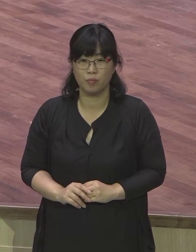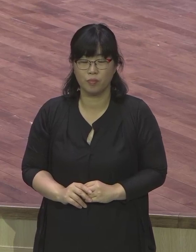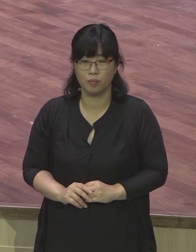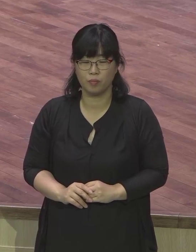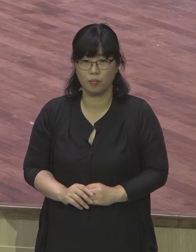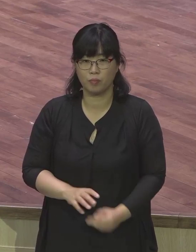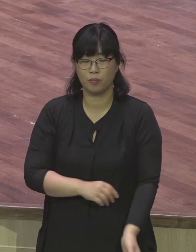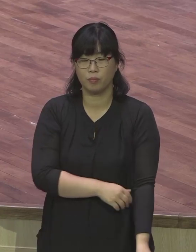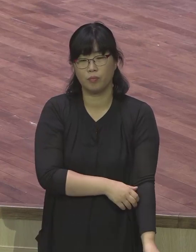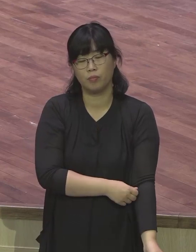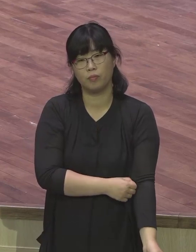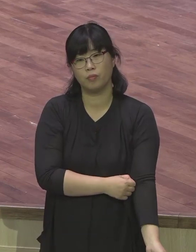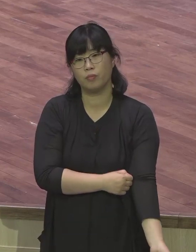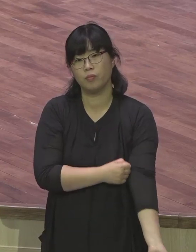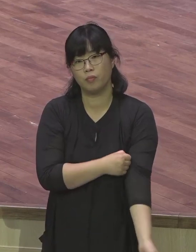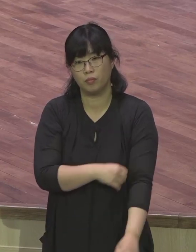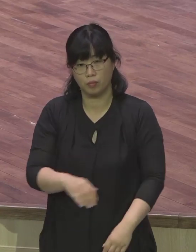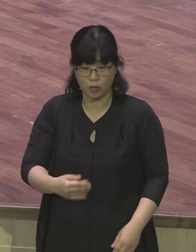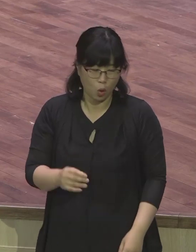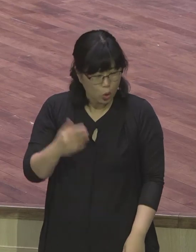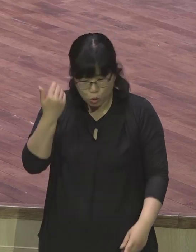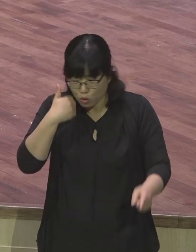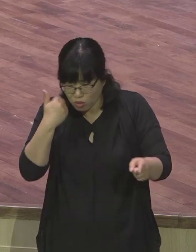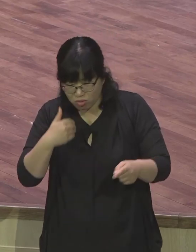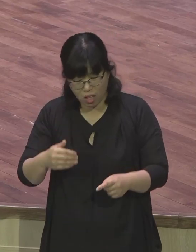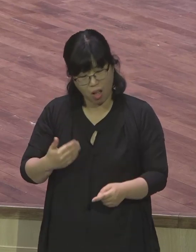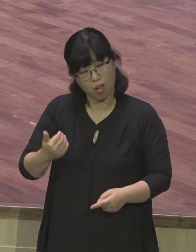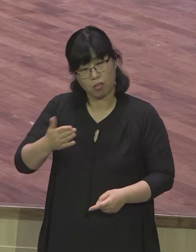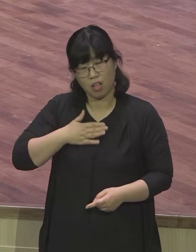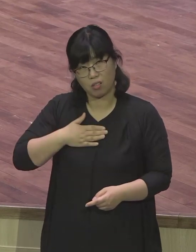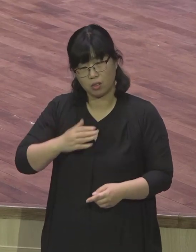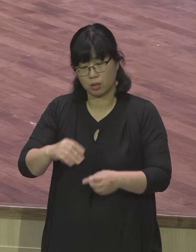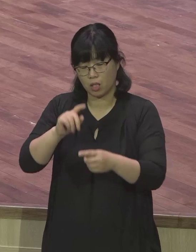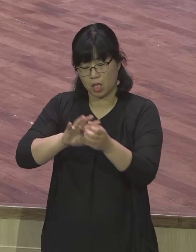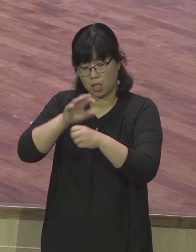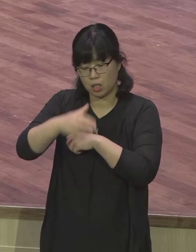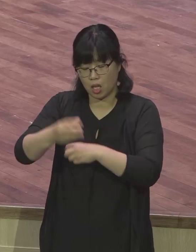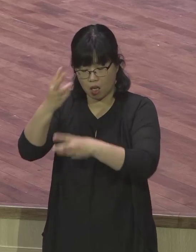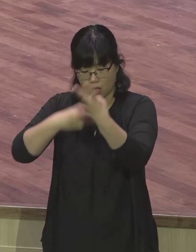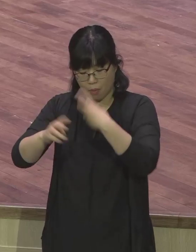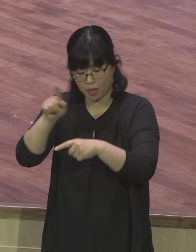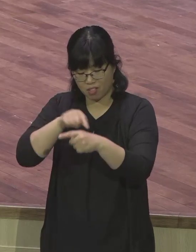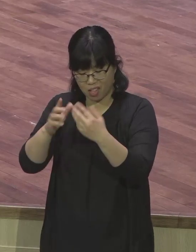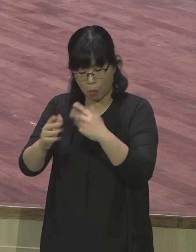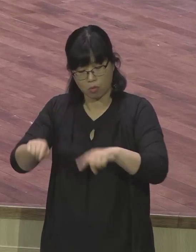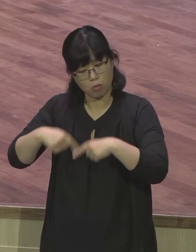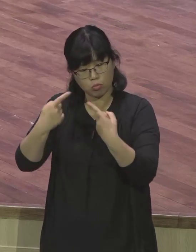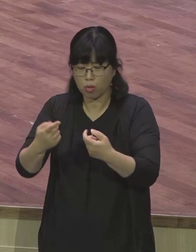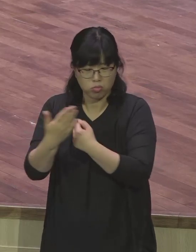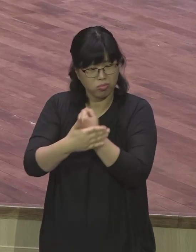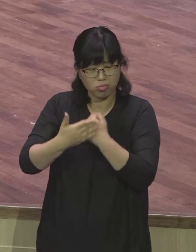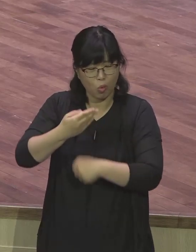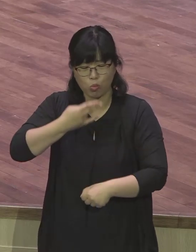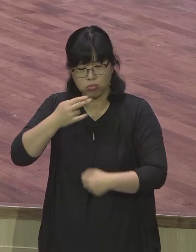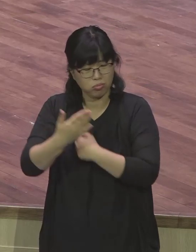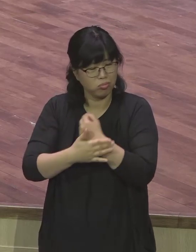함께 축복을 모르는 것이고 물질 중심이기 때문에 하나님의 은혜를 세상의